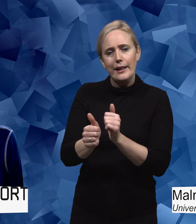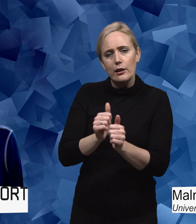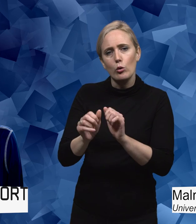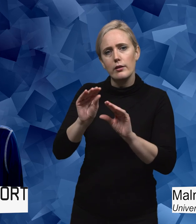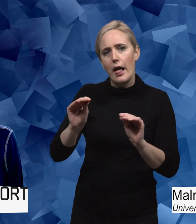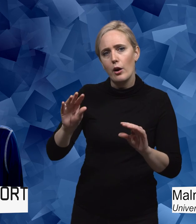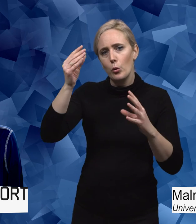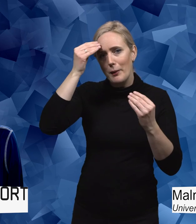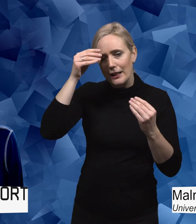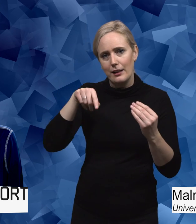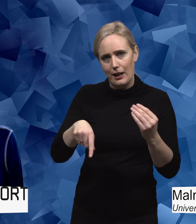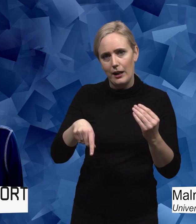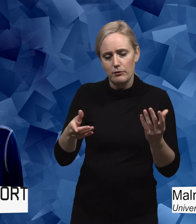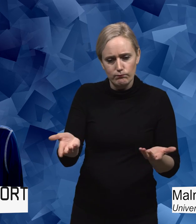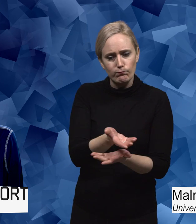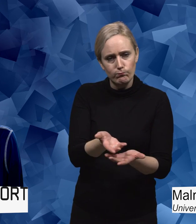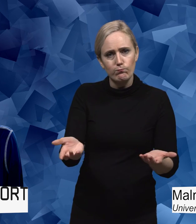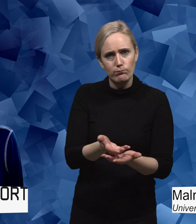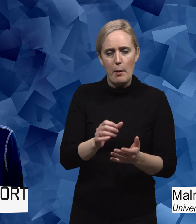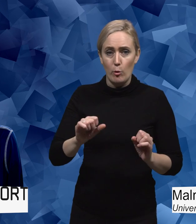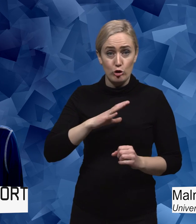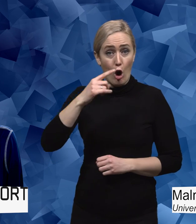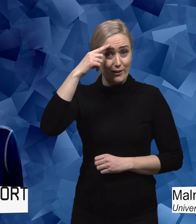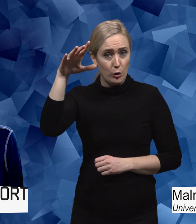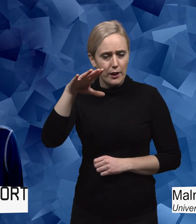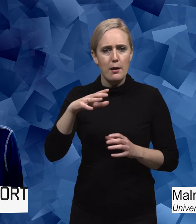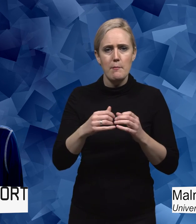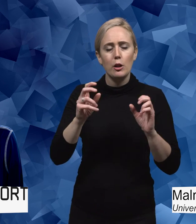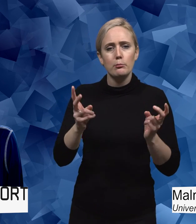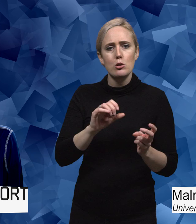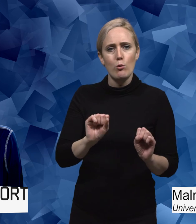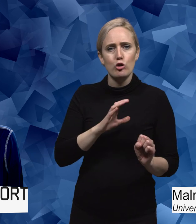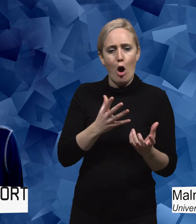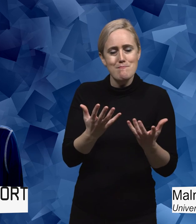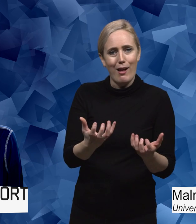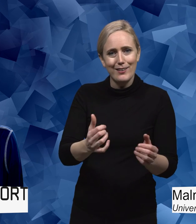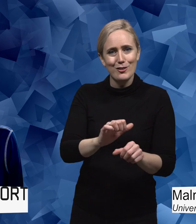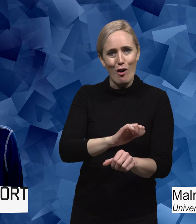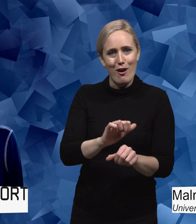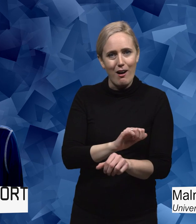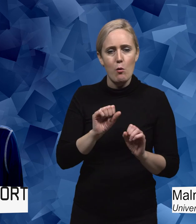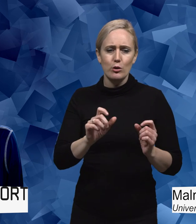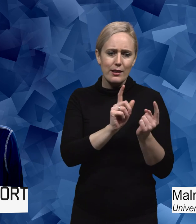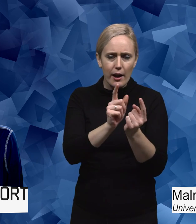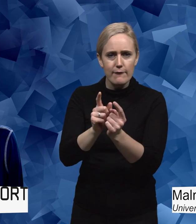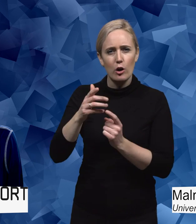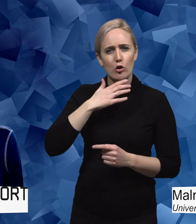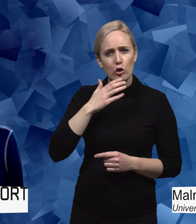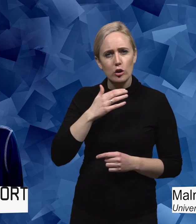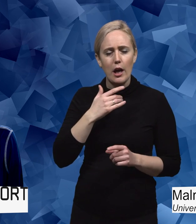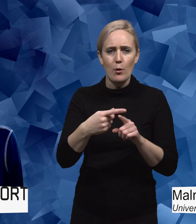idrottslärarutbildningarna. För det är viktigt, man måste ha teorin men man måste också ha praktiken. Och man måste ha träffat unga med olika typer av